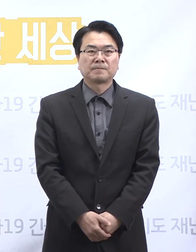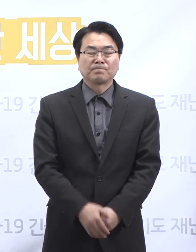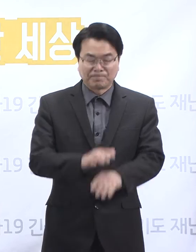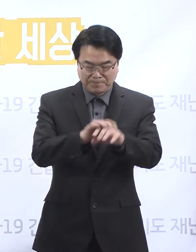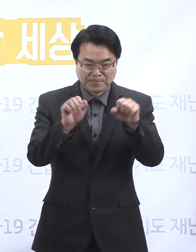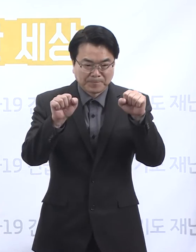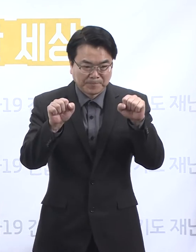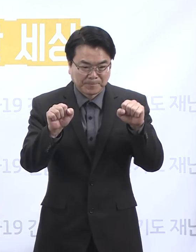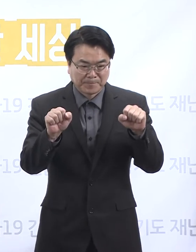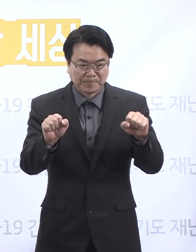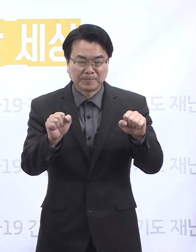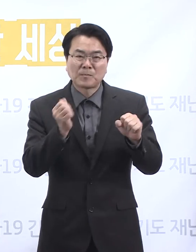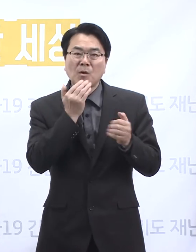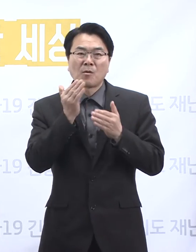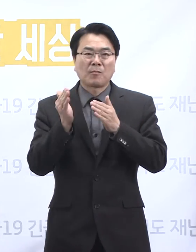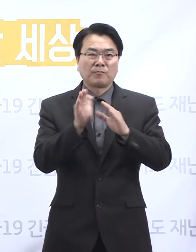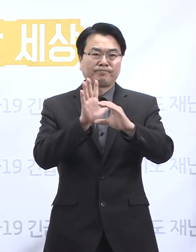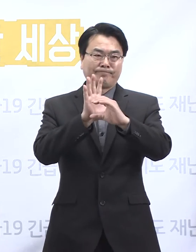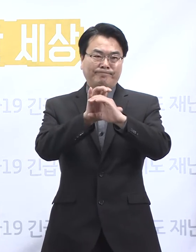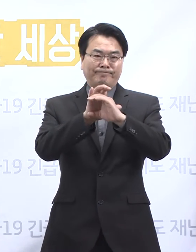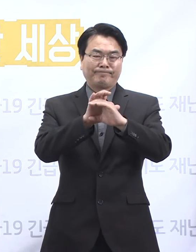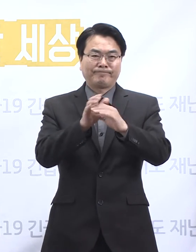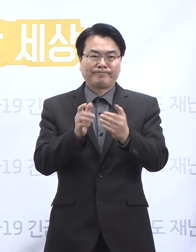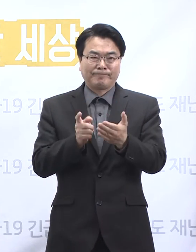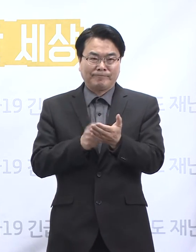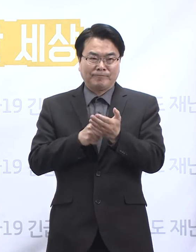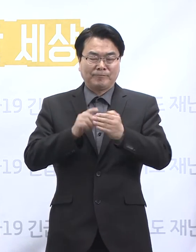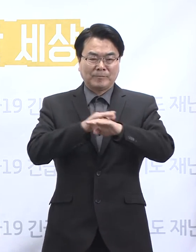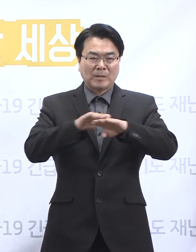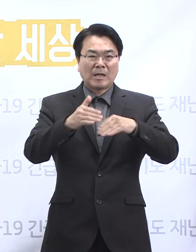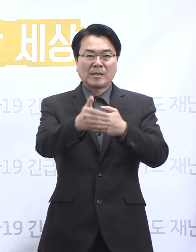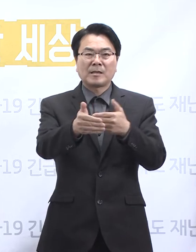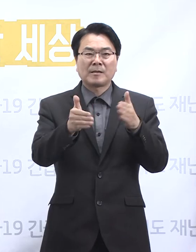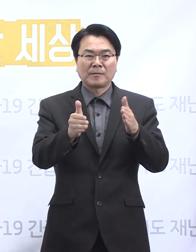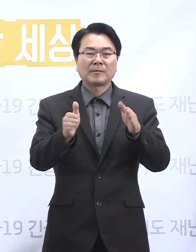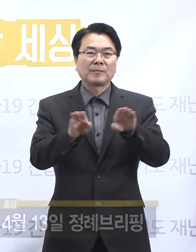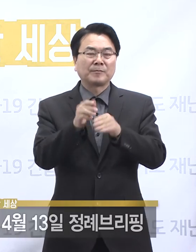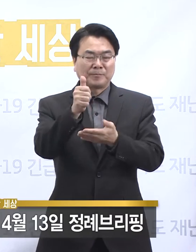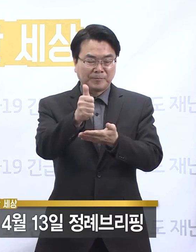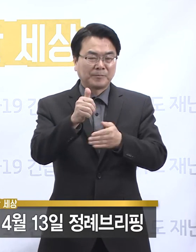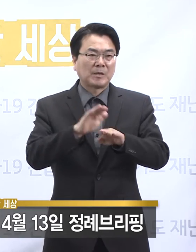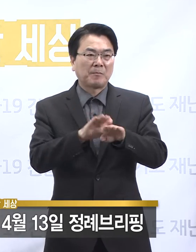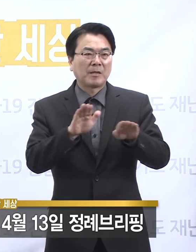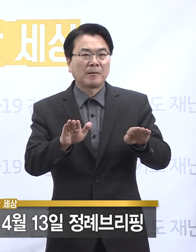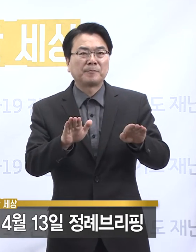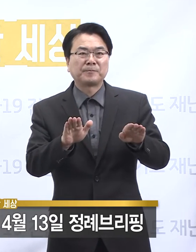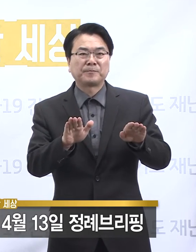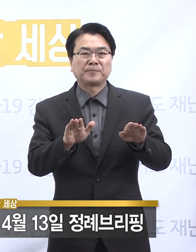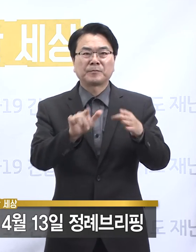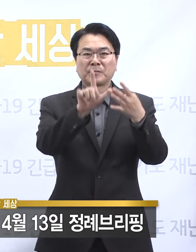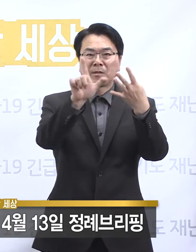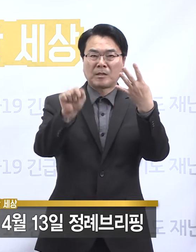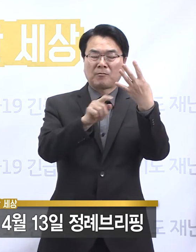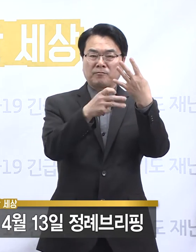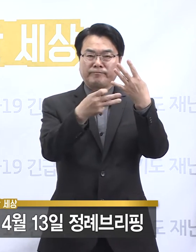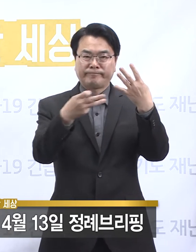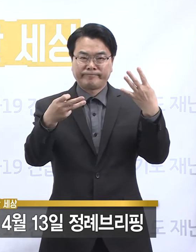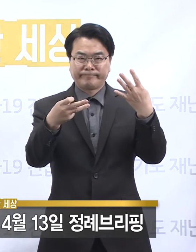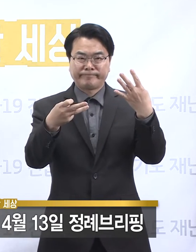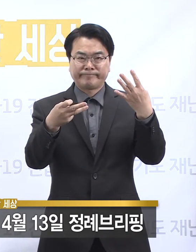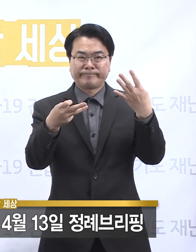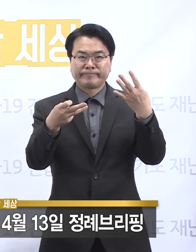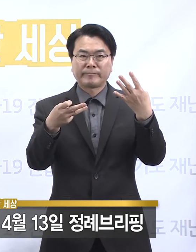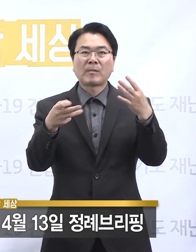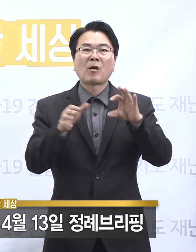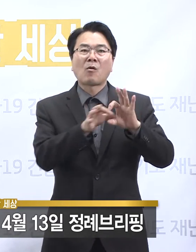안녕하십니까. 경기도 코로나19 긴급대책단 임순관입니다. 4월 13일 월요일 경기도 코로나19 대응 관련